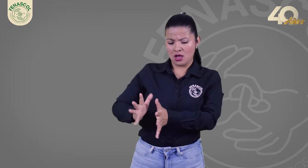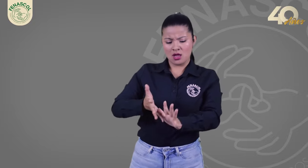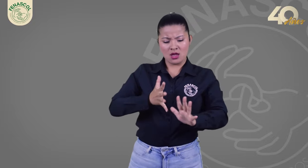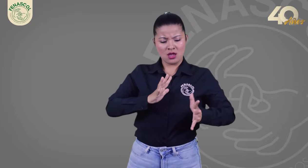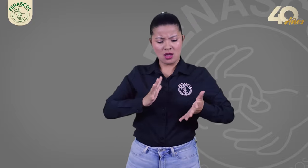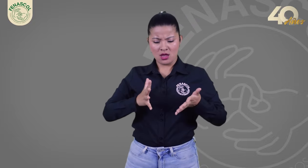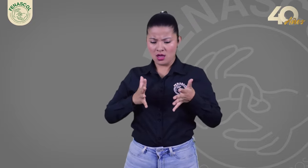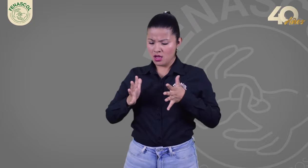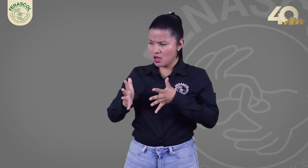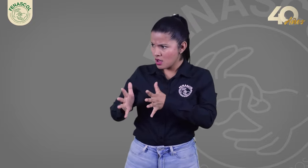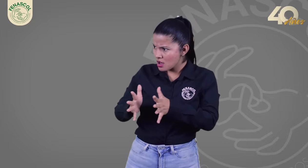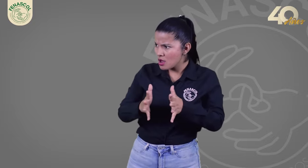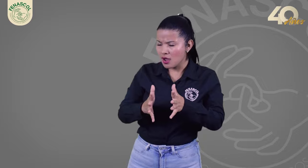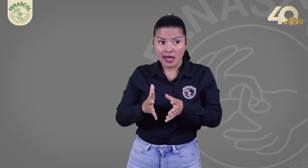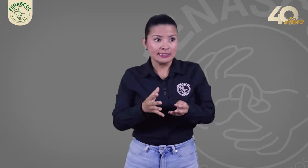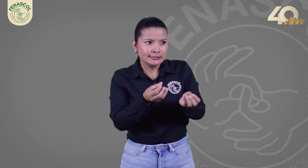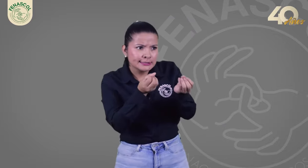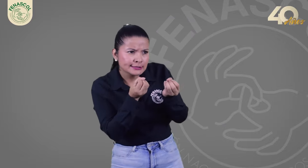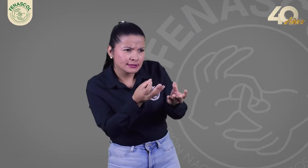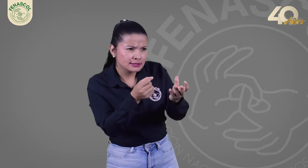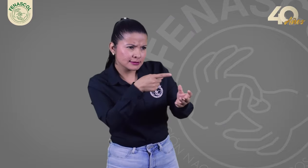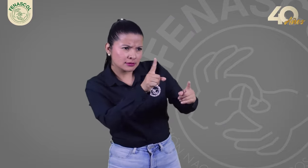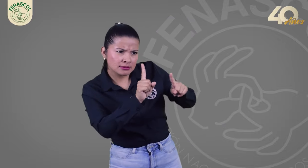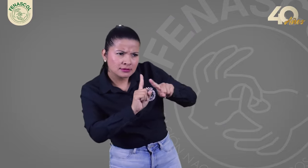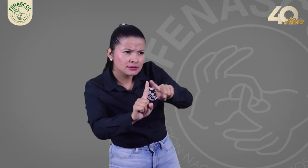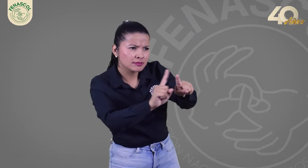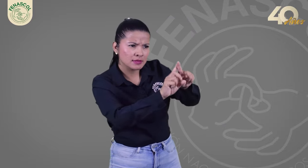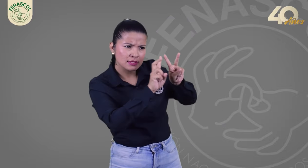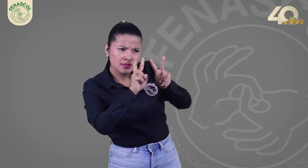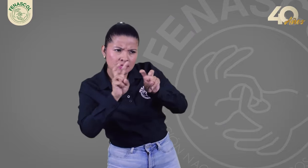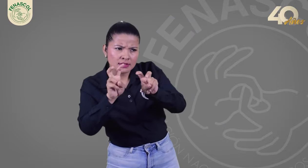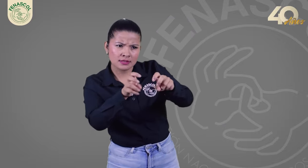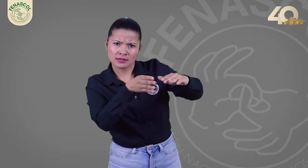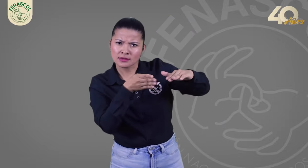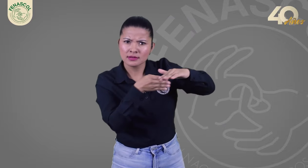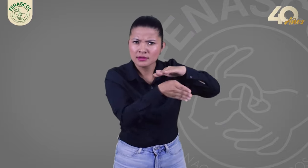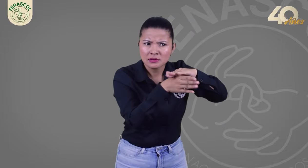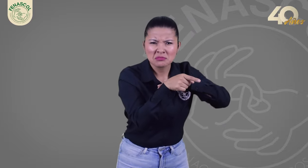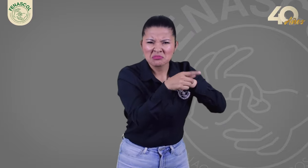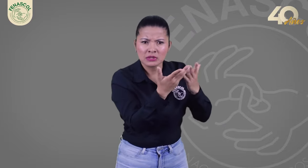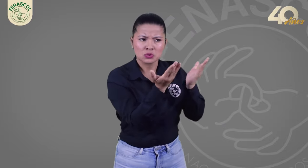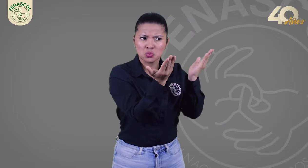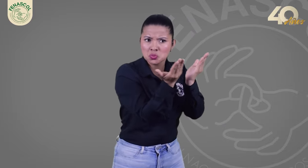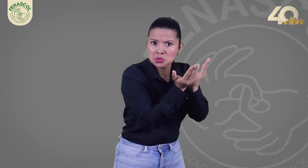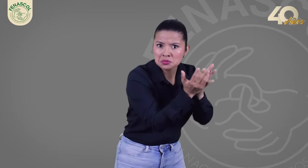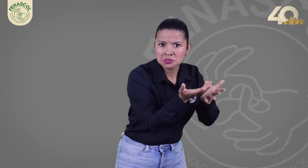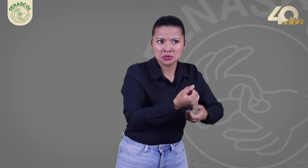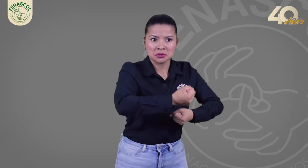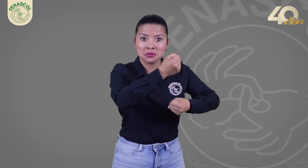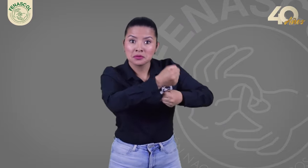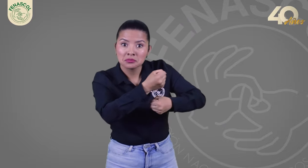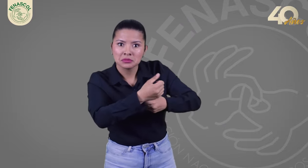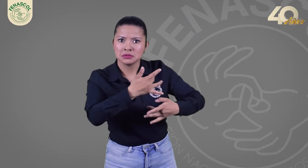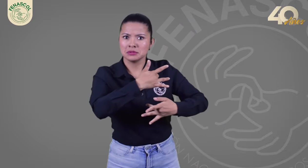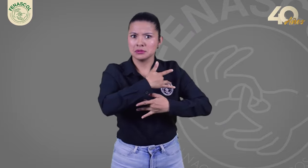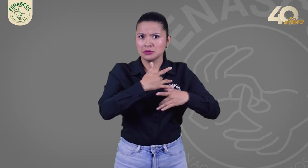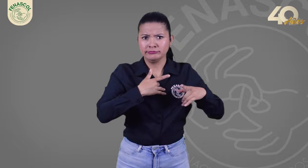demás con invitados internacionales para compartir y debatir mediante ponencias donde las